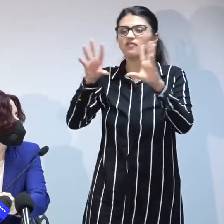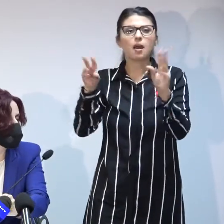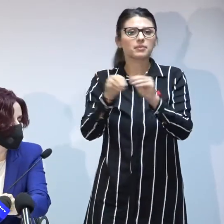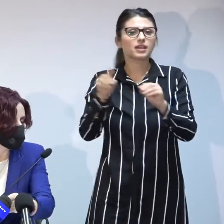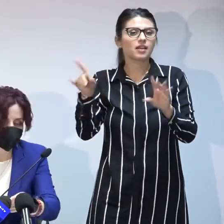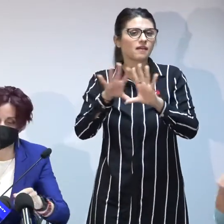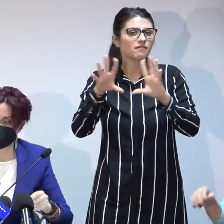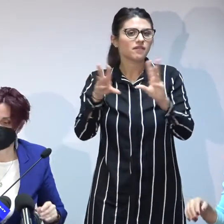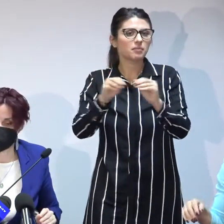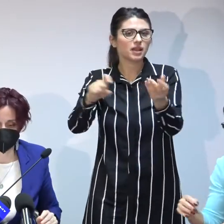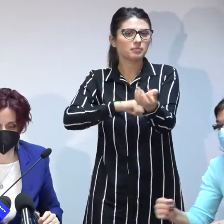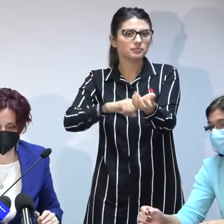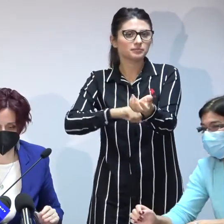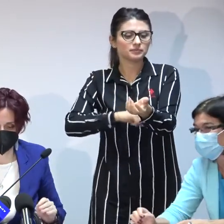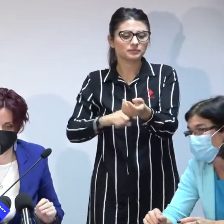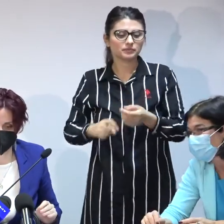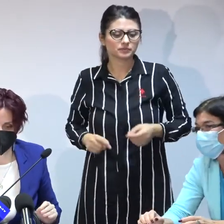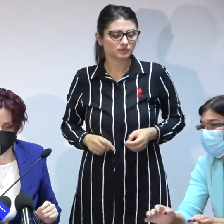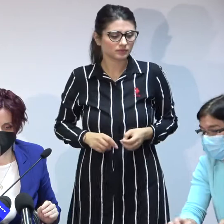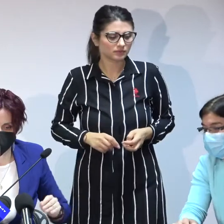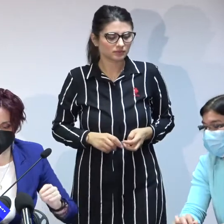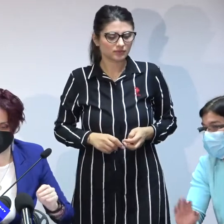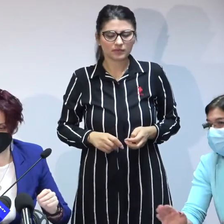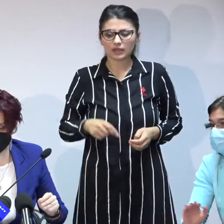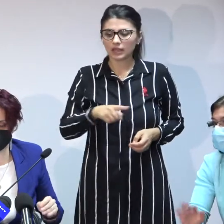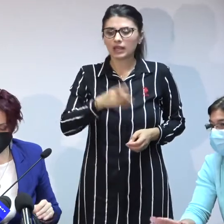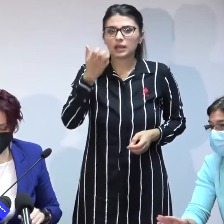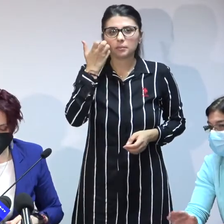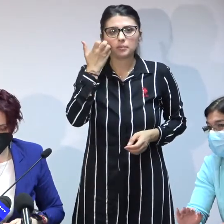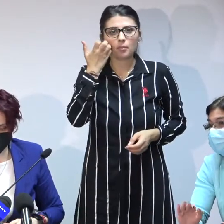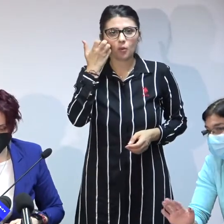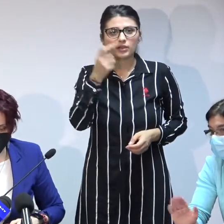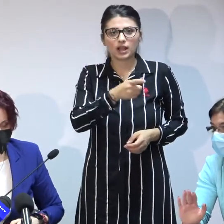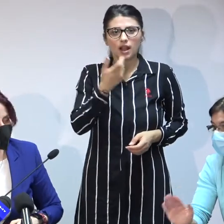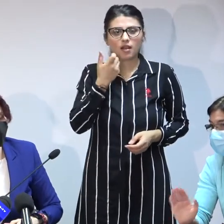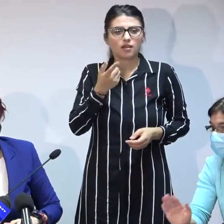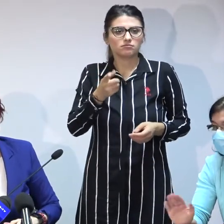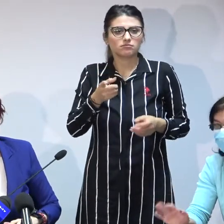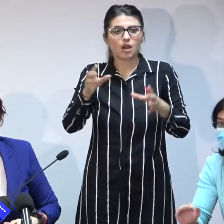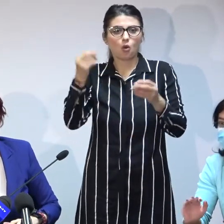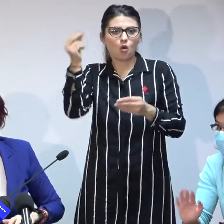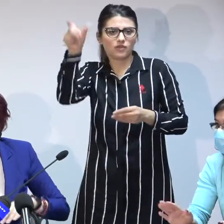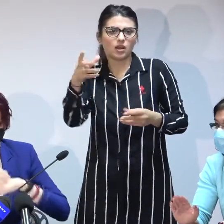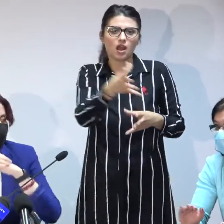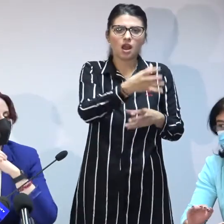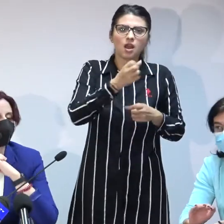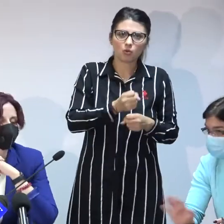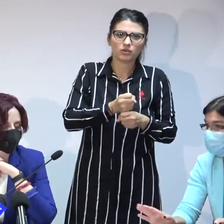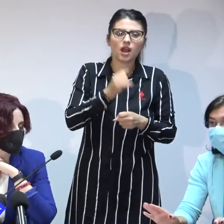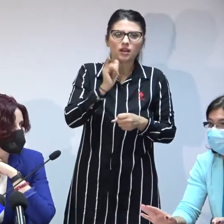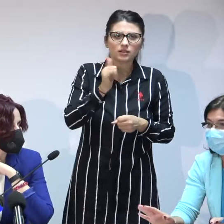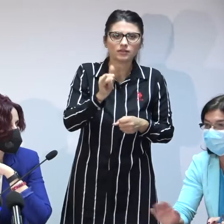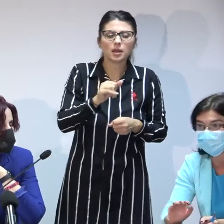momentul în care s-a încubințat adopția părintele ca să ne păînțeles tuturor biologic